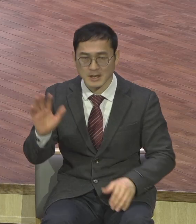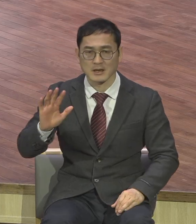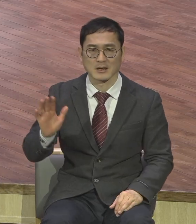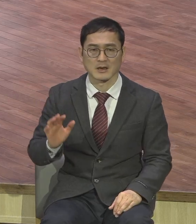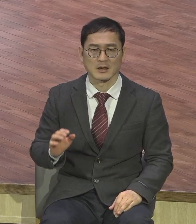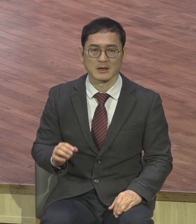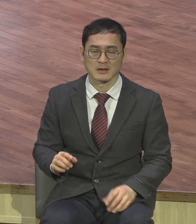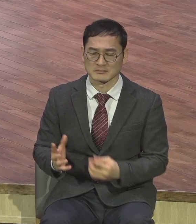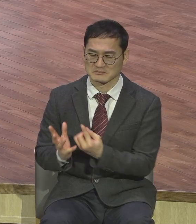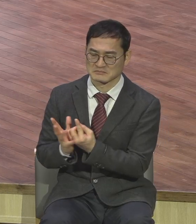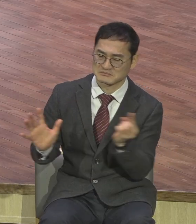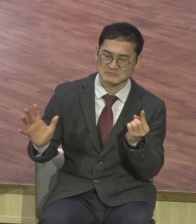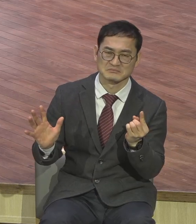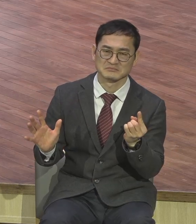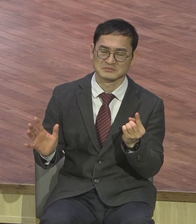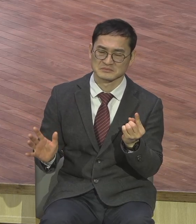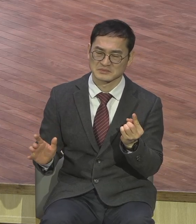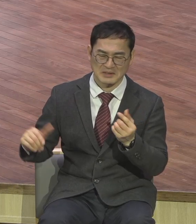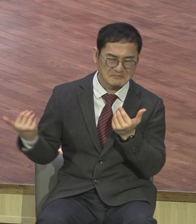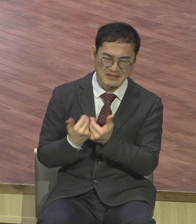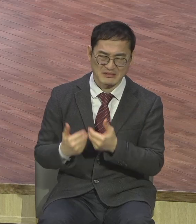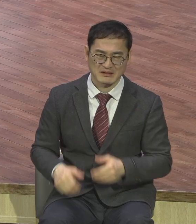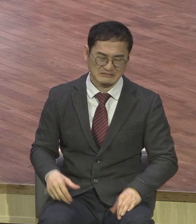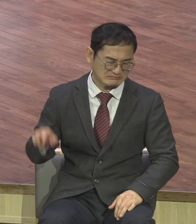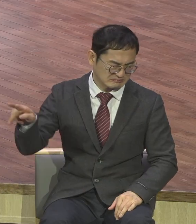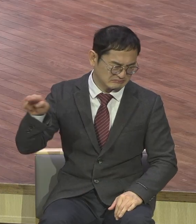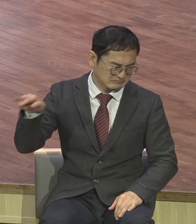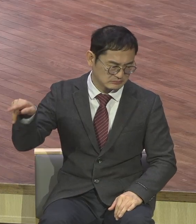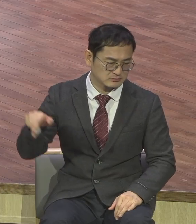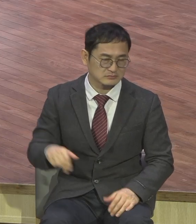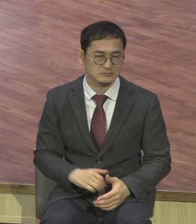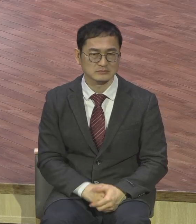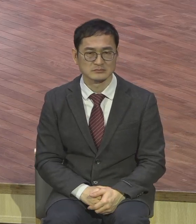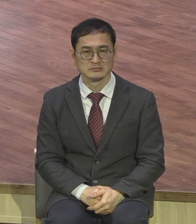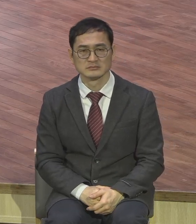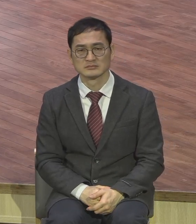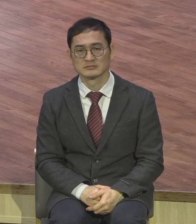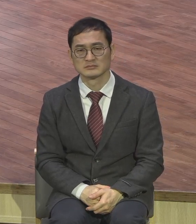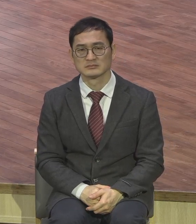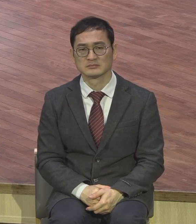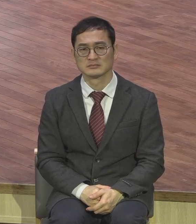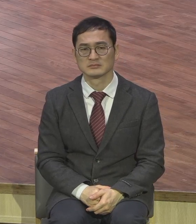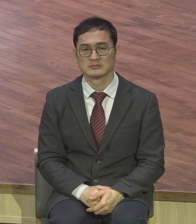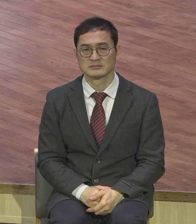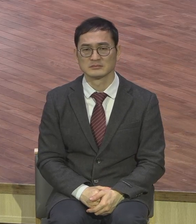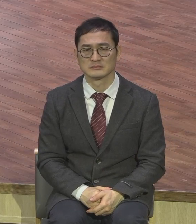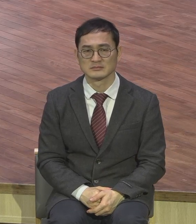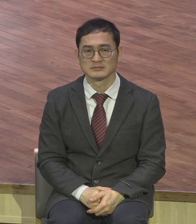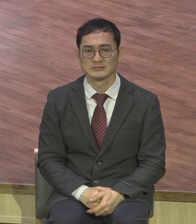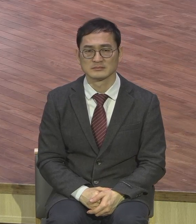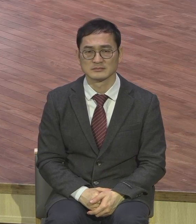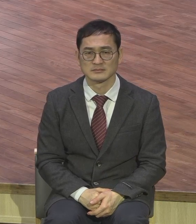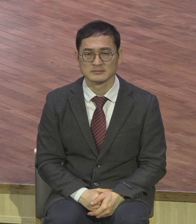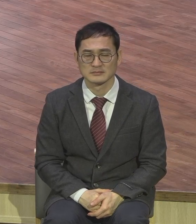그 막 불러 불러 막 역사자인데 그걸 싹 힘을 빼버려요 묘한 말을 해가지고